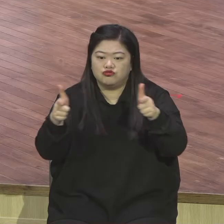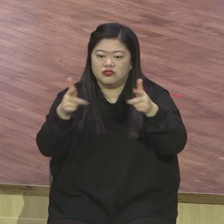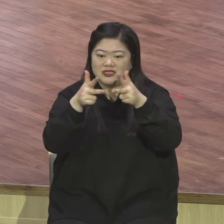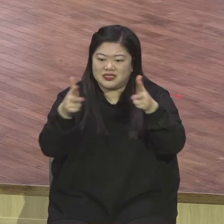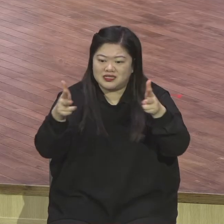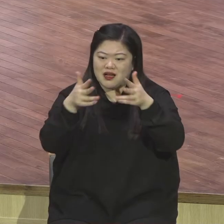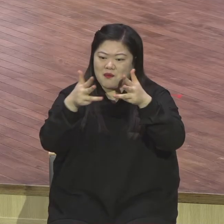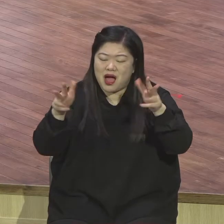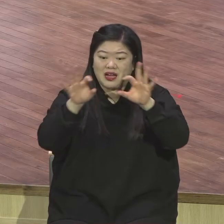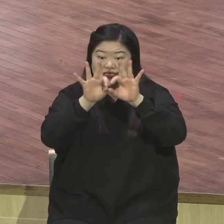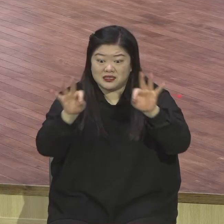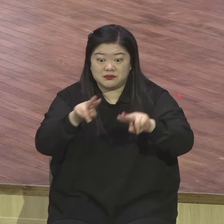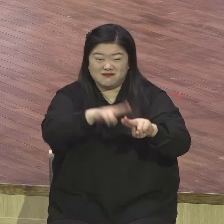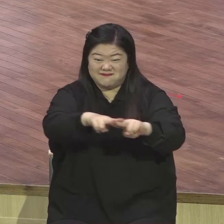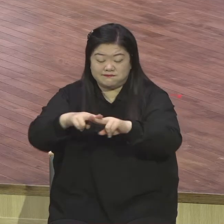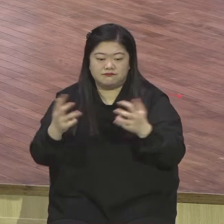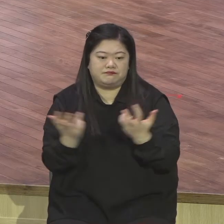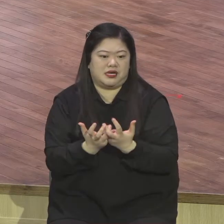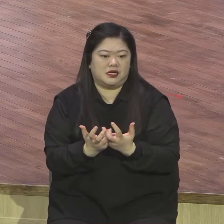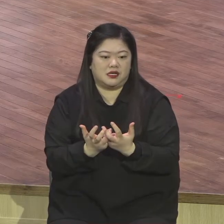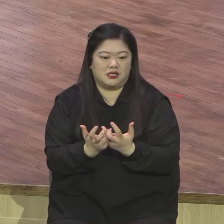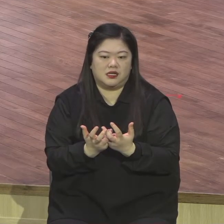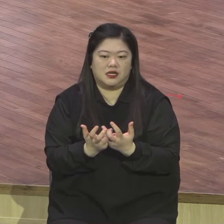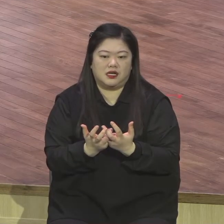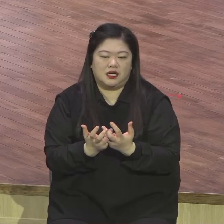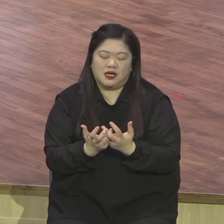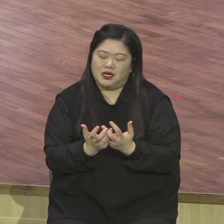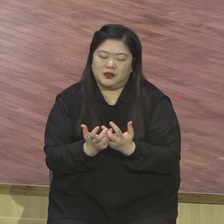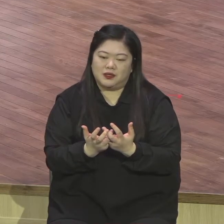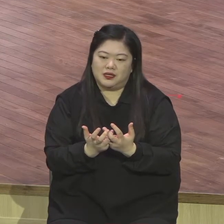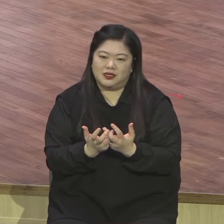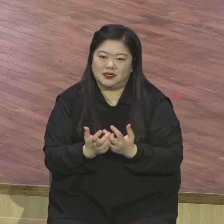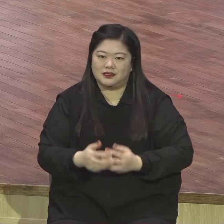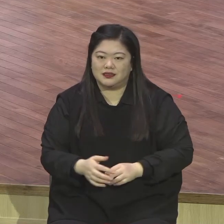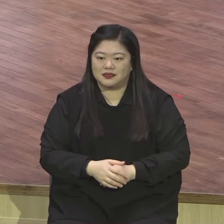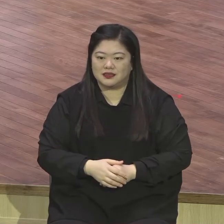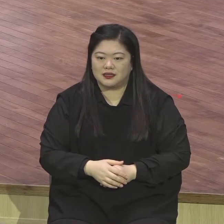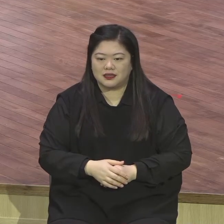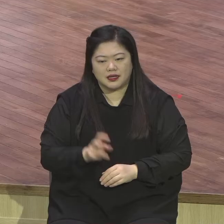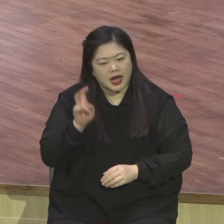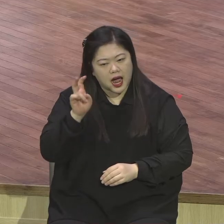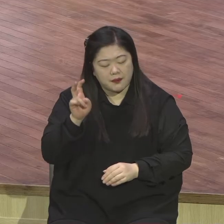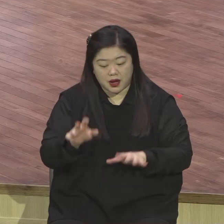다 꽉 찼어요 지금. 올해까지는 오늘까지는 이렇게 10%만 하고